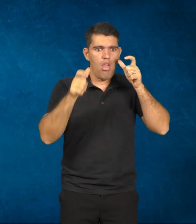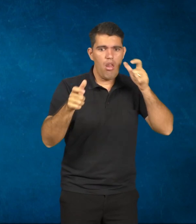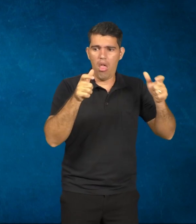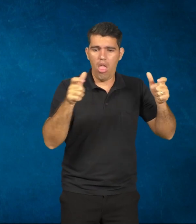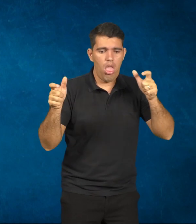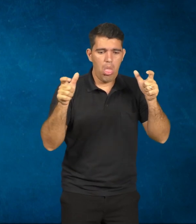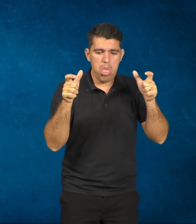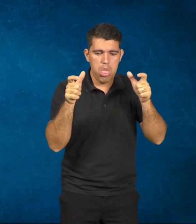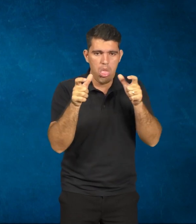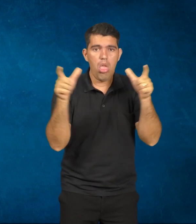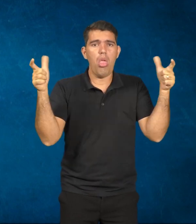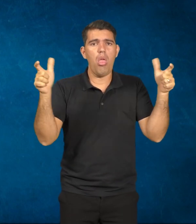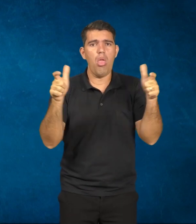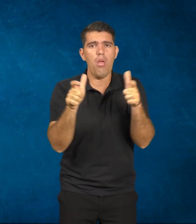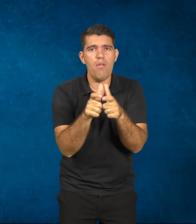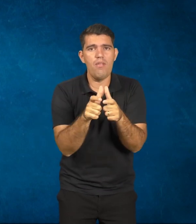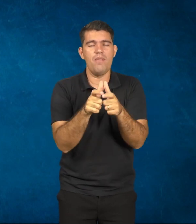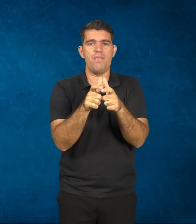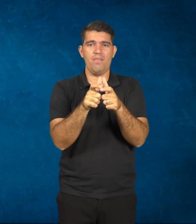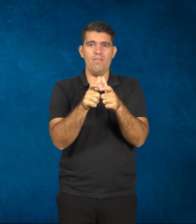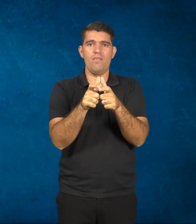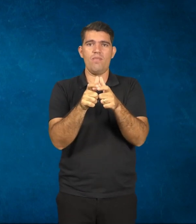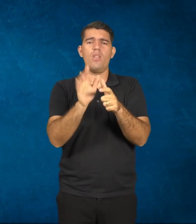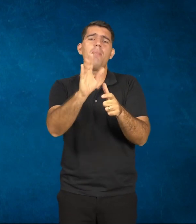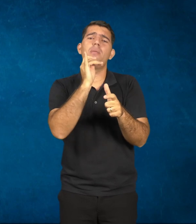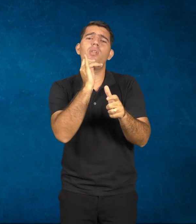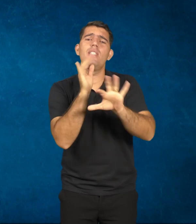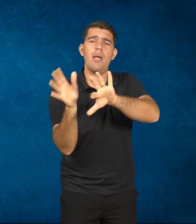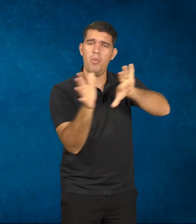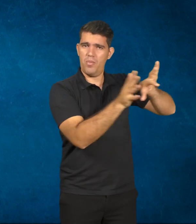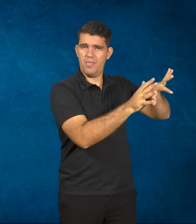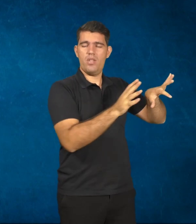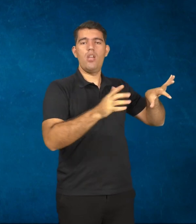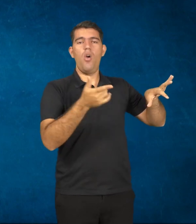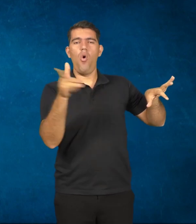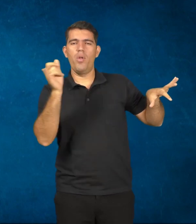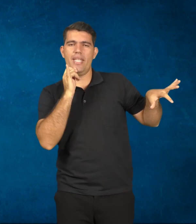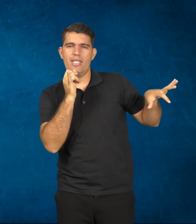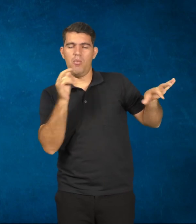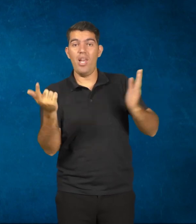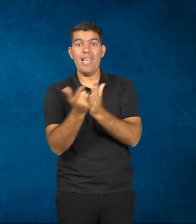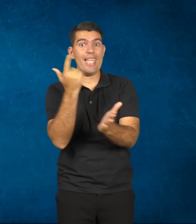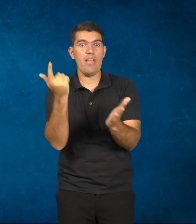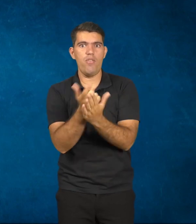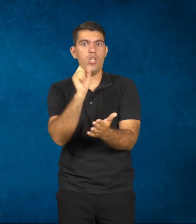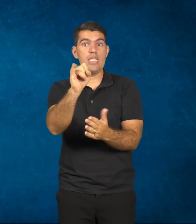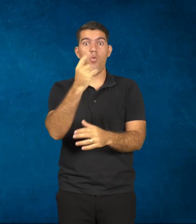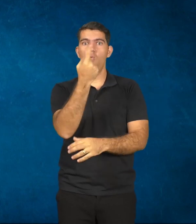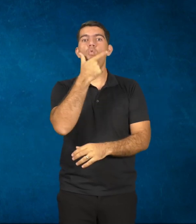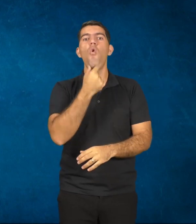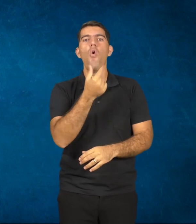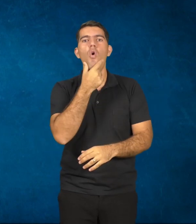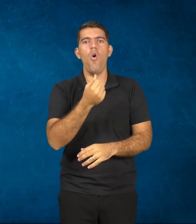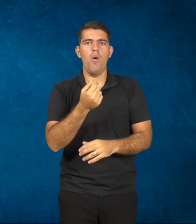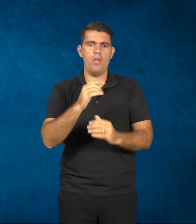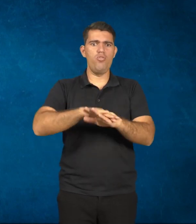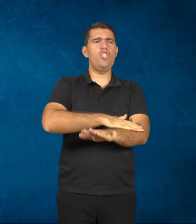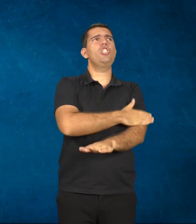Se fala em internet, se fala mais, vamos dizer, em relação ao livro. O cara que fica lá o dia inteiro voltado para o livro, ele está